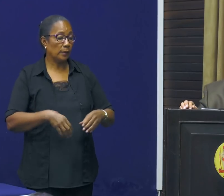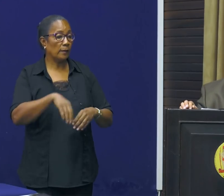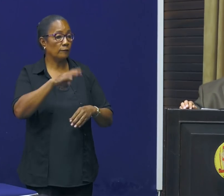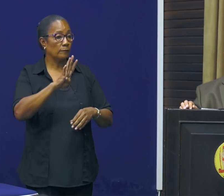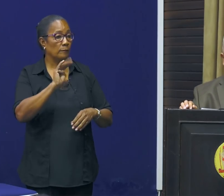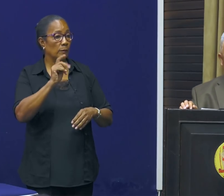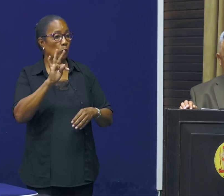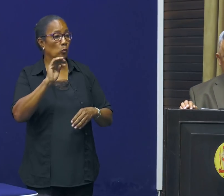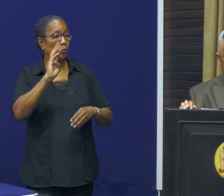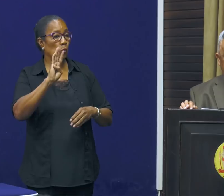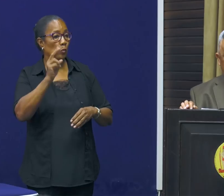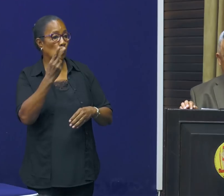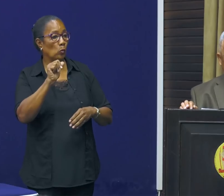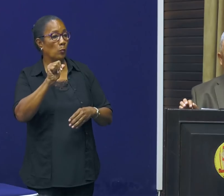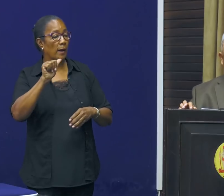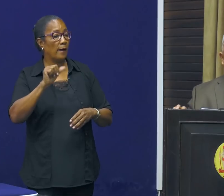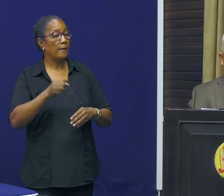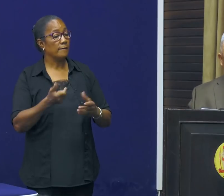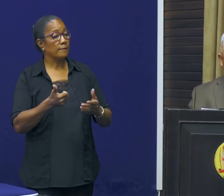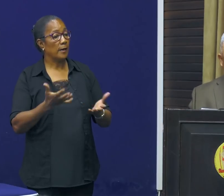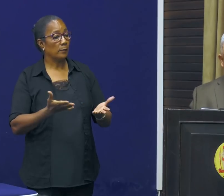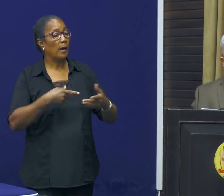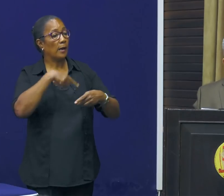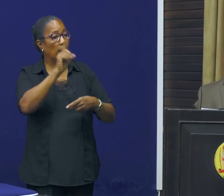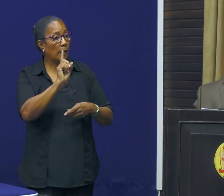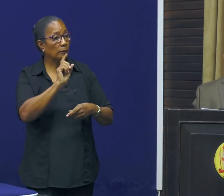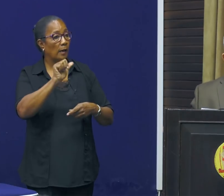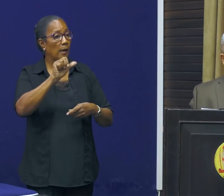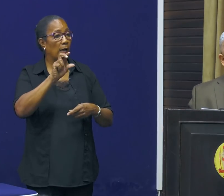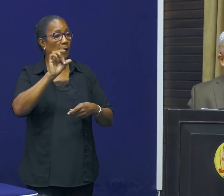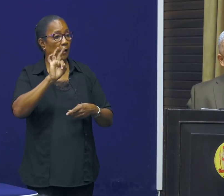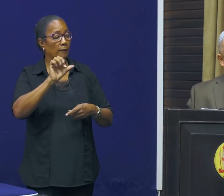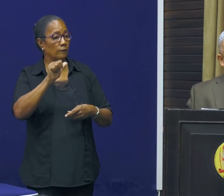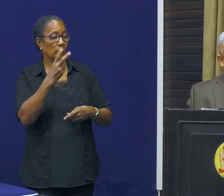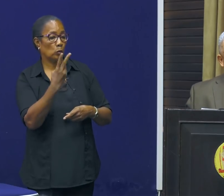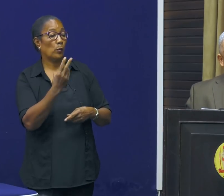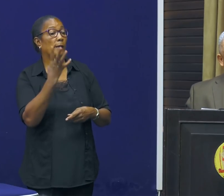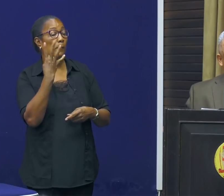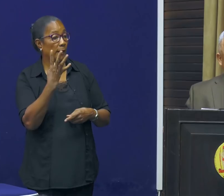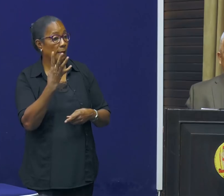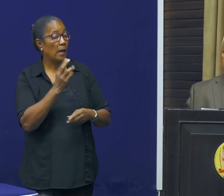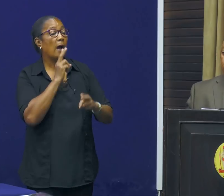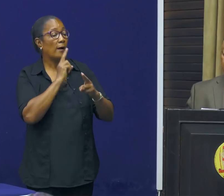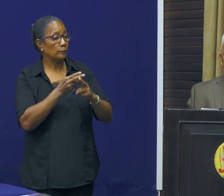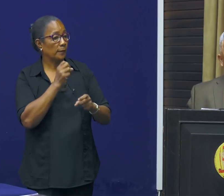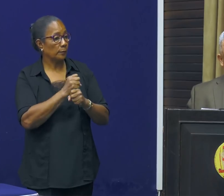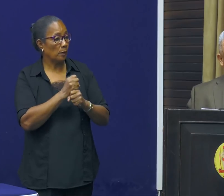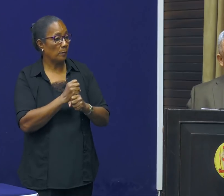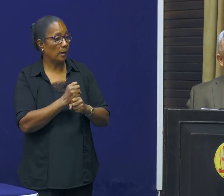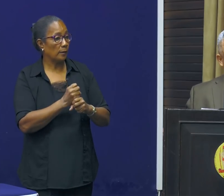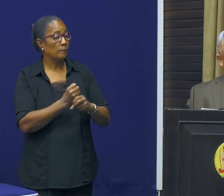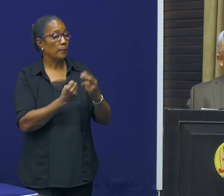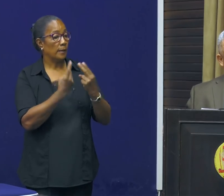Pharma. Het gaat namelijk om het medicament Interferon Alpha 2B. Er is afgesproken dat er dus 2100